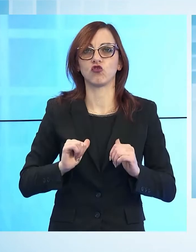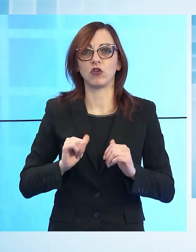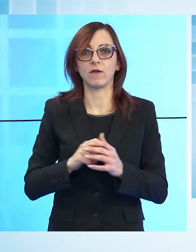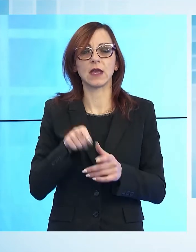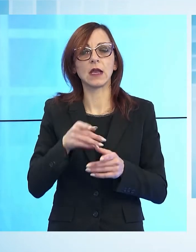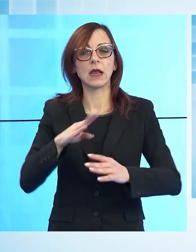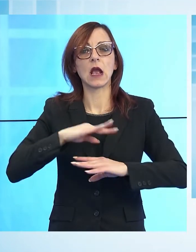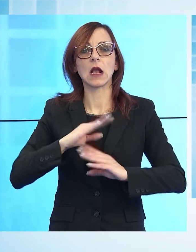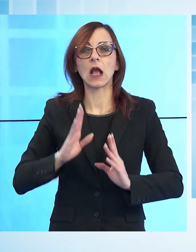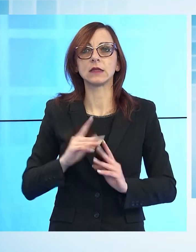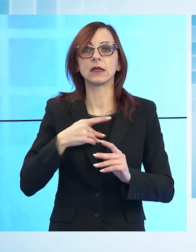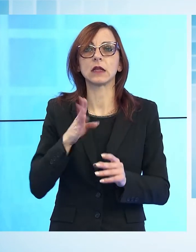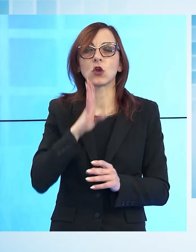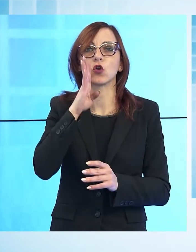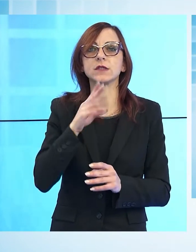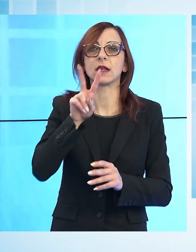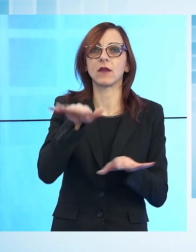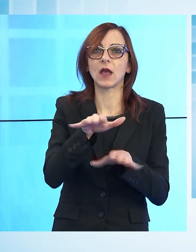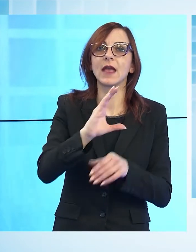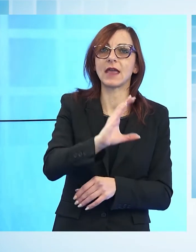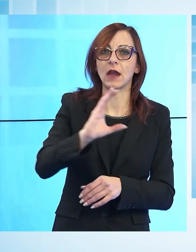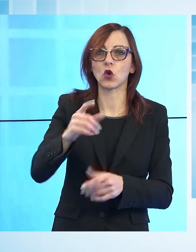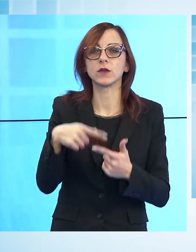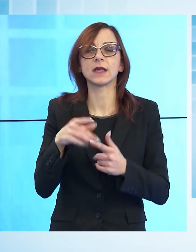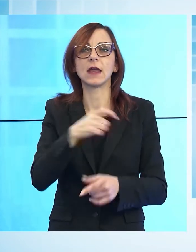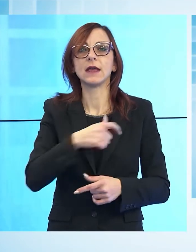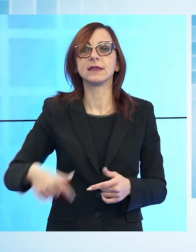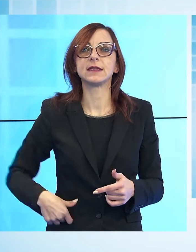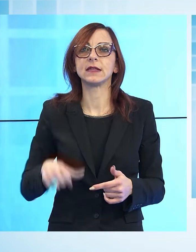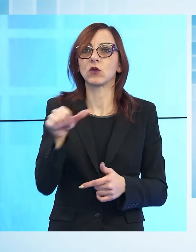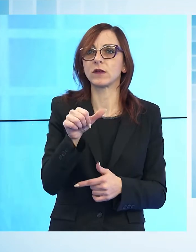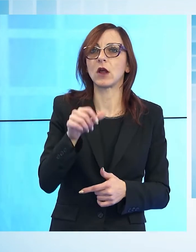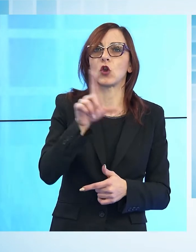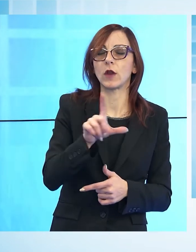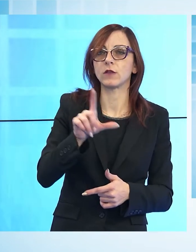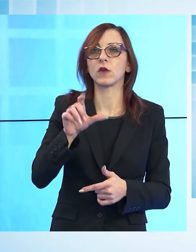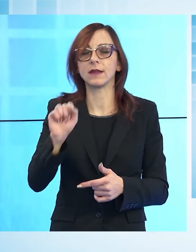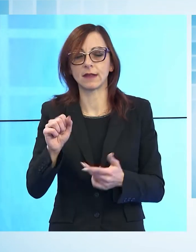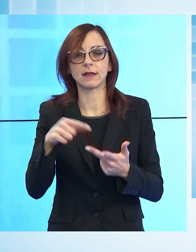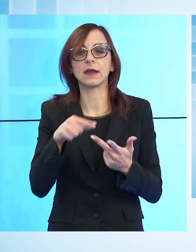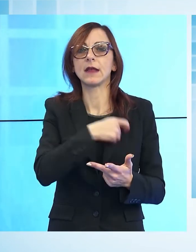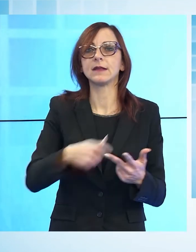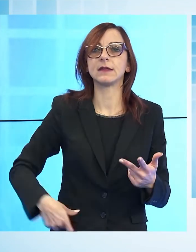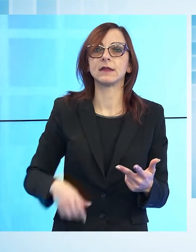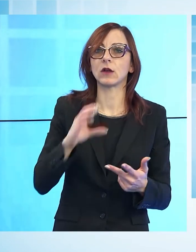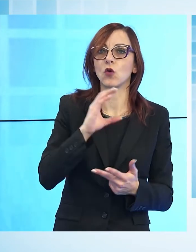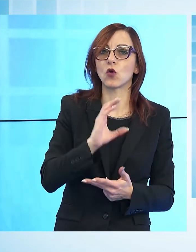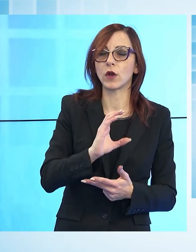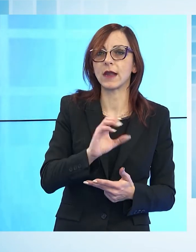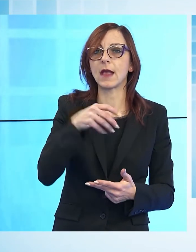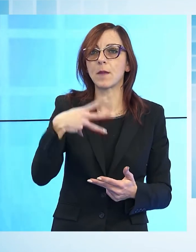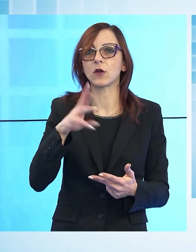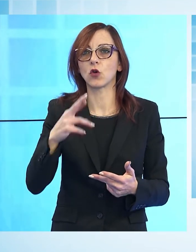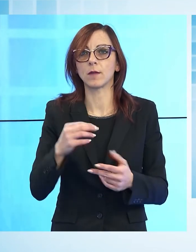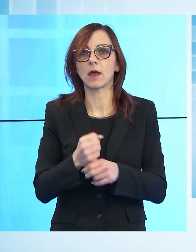c'è la consigliera viaregina Chiara Consani, il sindaco di Seravezza Lorenzo Alessandrini, il sindaco di Coreglia Marco Remaschi. Il delegato